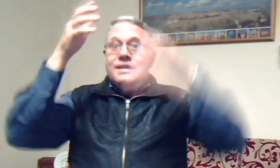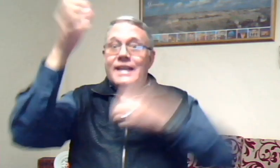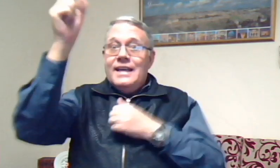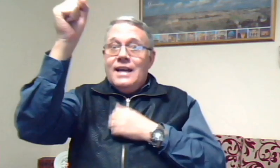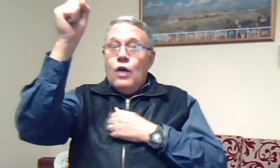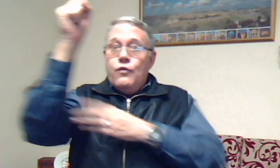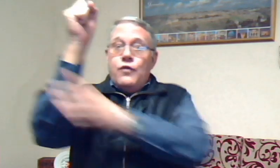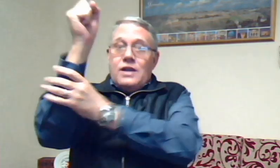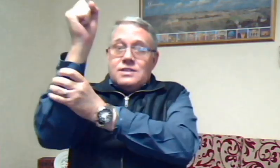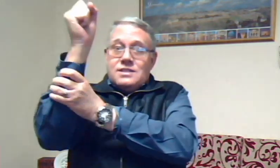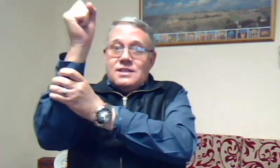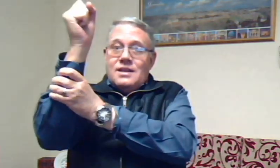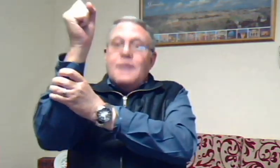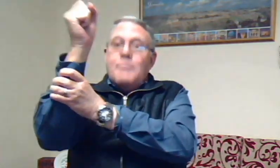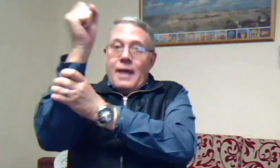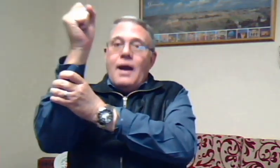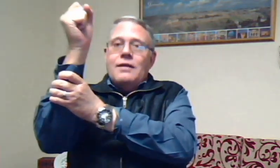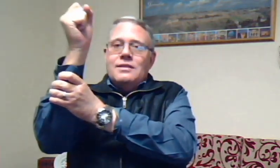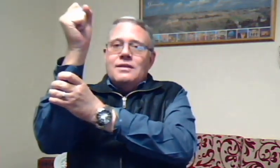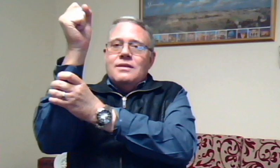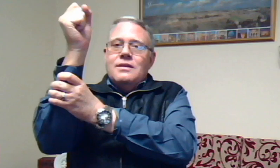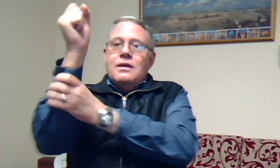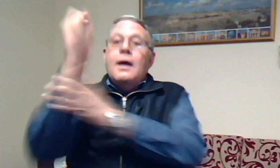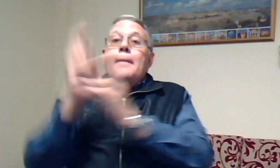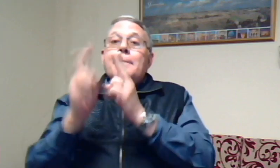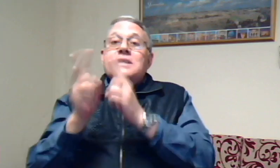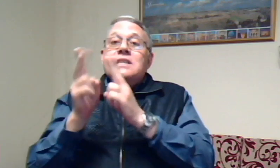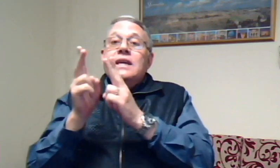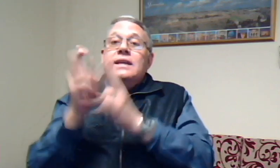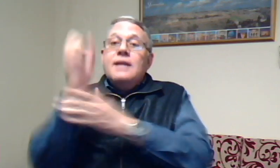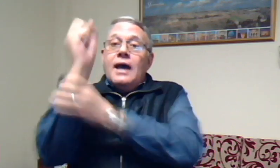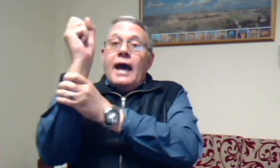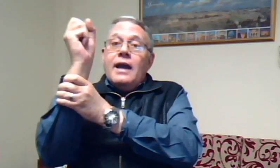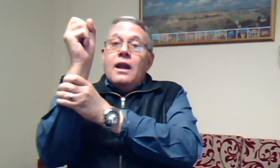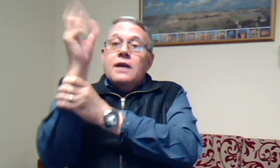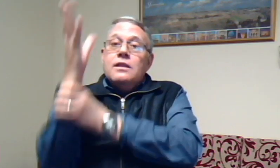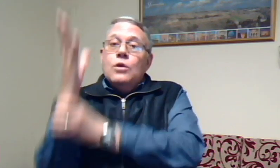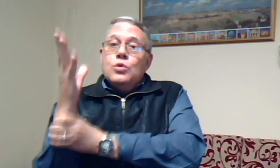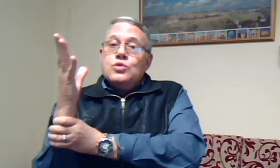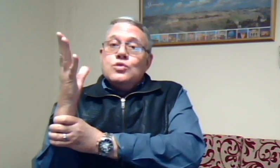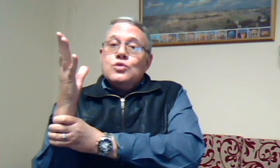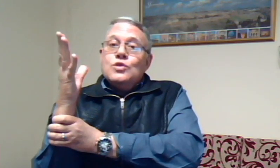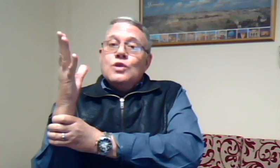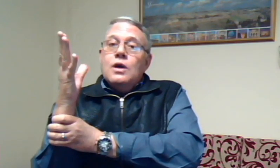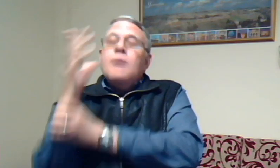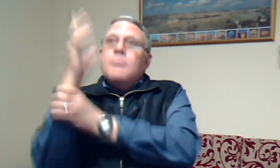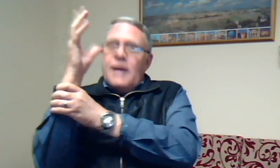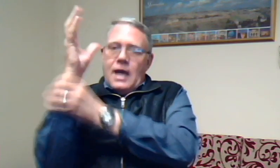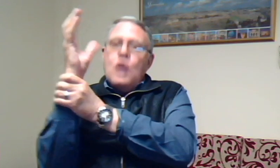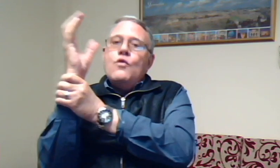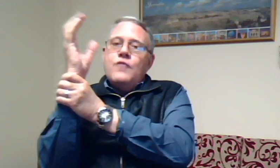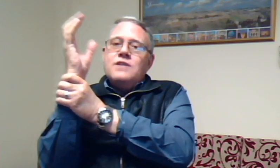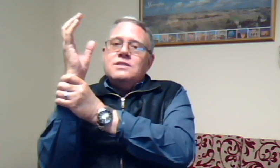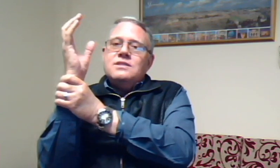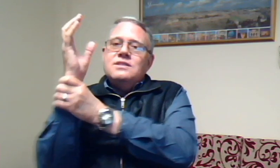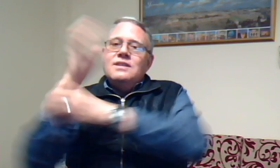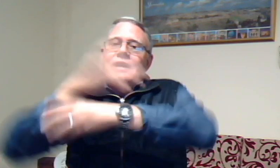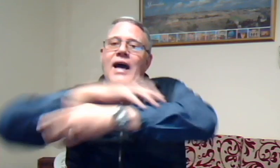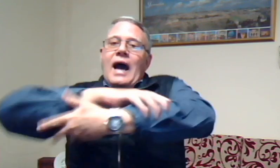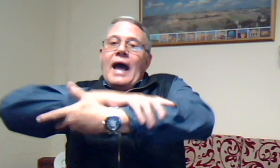Heere hou vast my hand miskien ek laat los maar hy hou vast hy hou